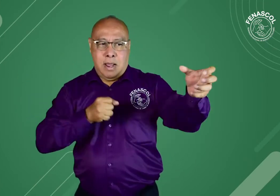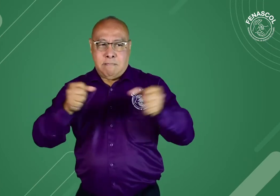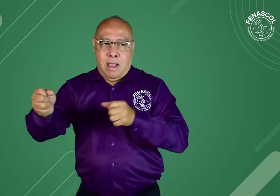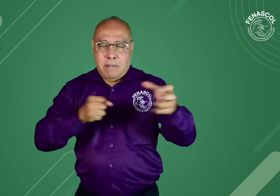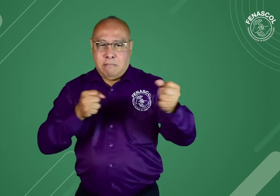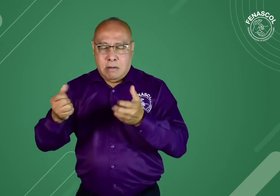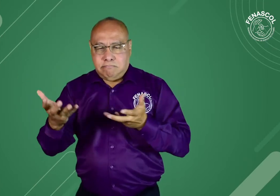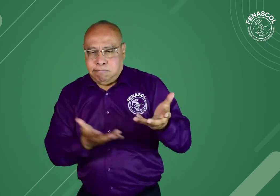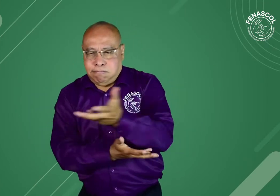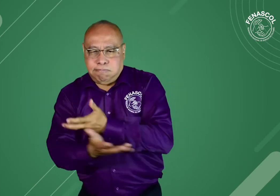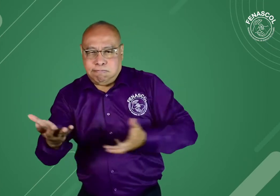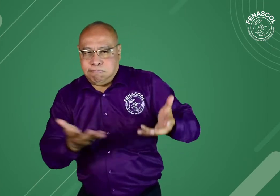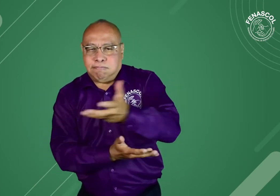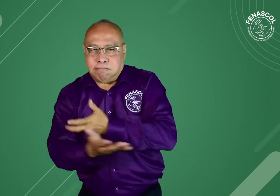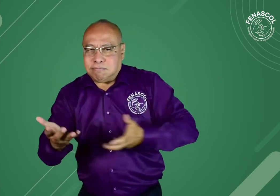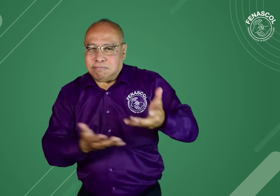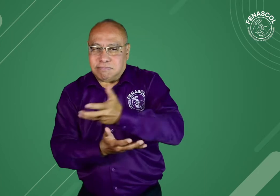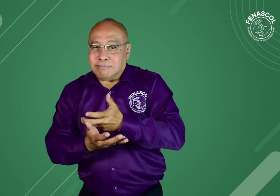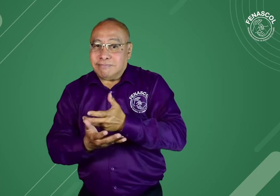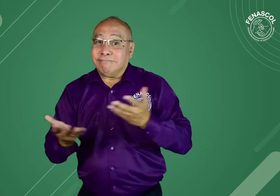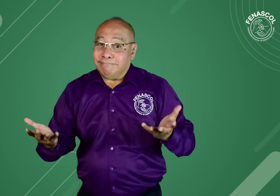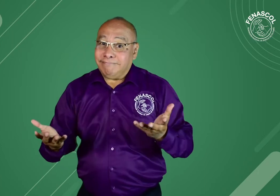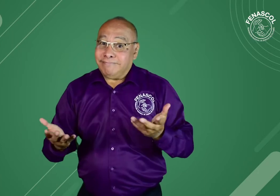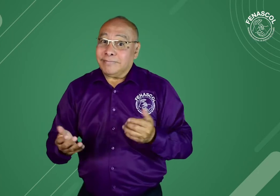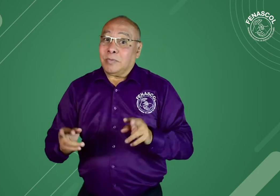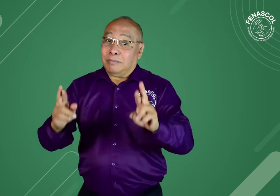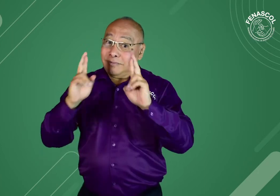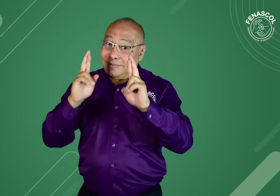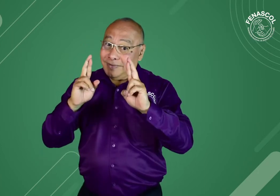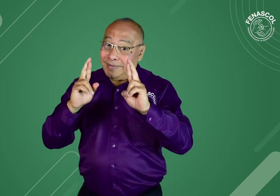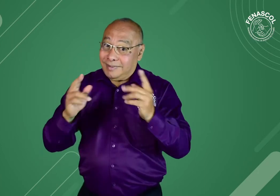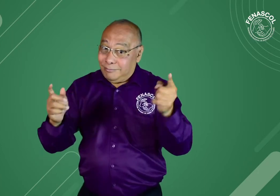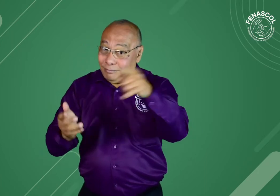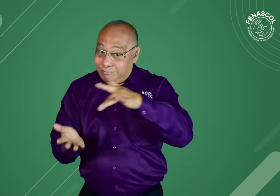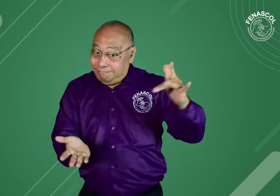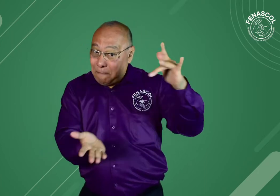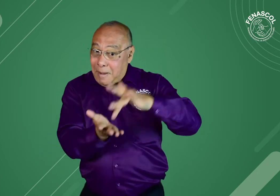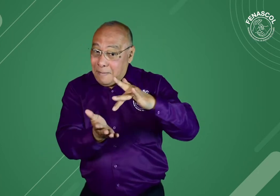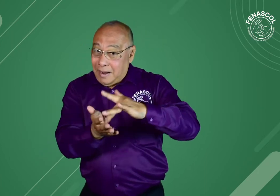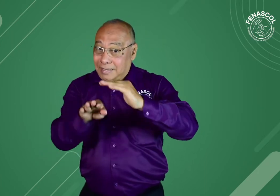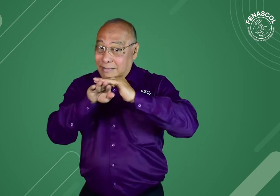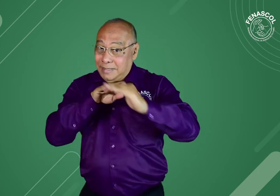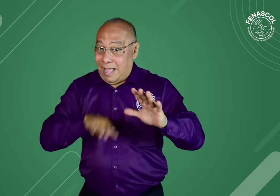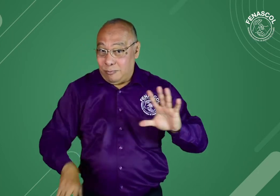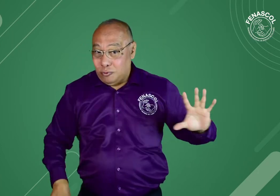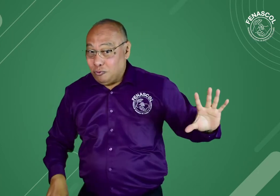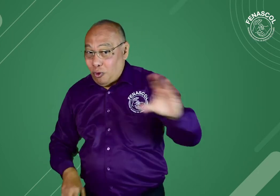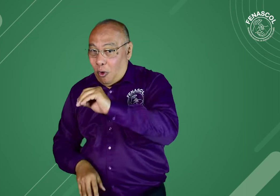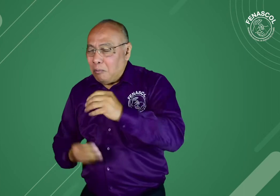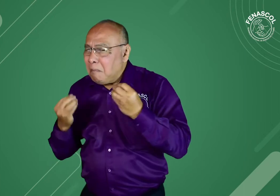Contaremos con la presencia de expertos y expertas que nos ayudarán a tratar estos temas. Esperamos